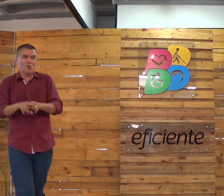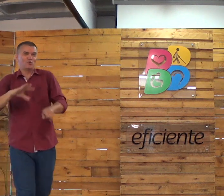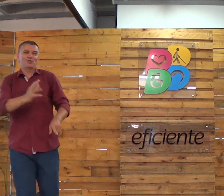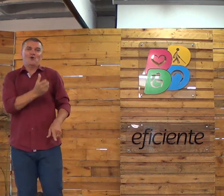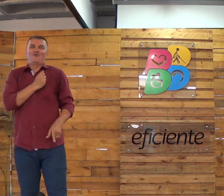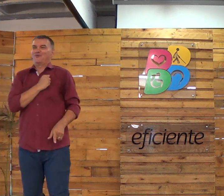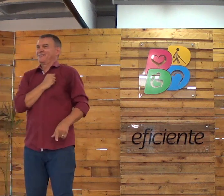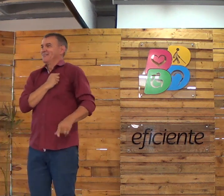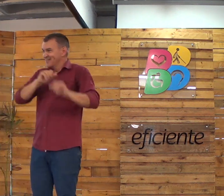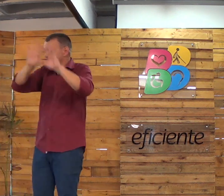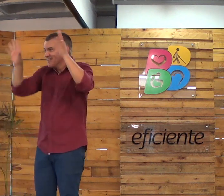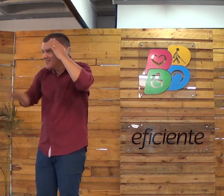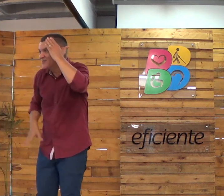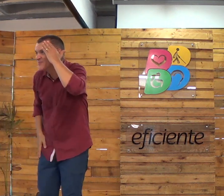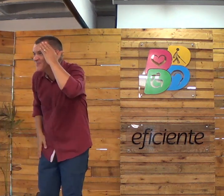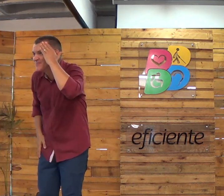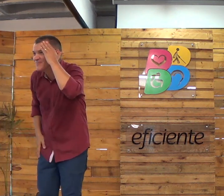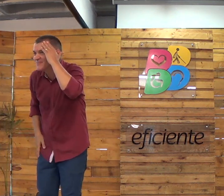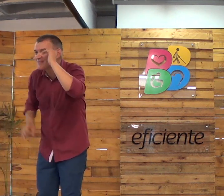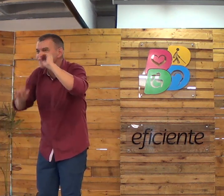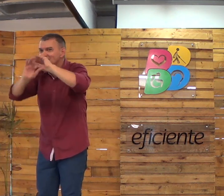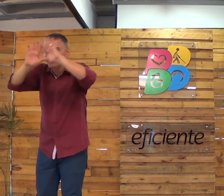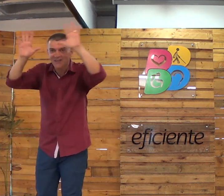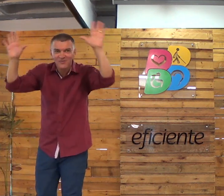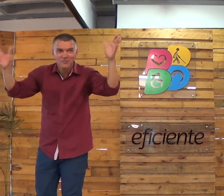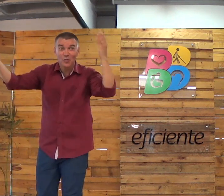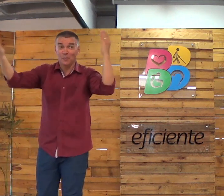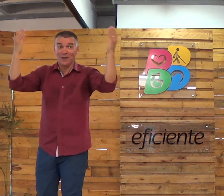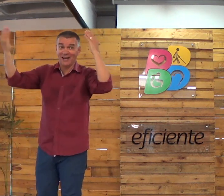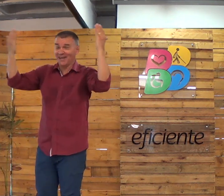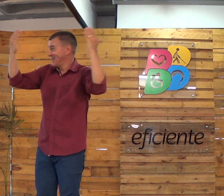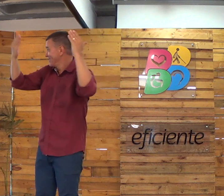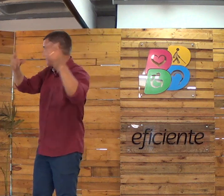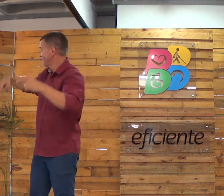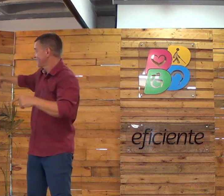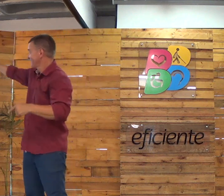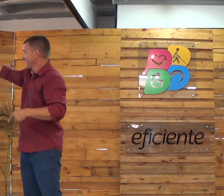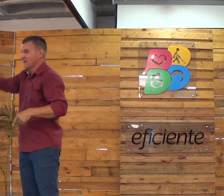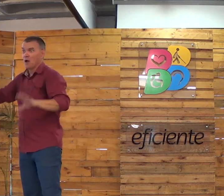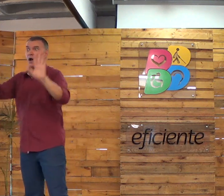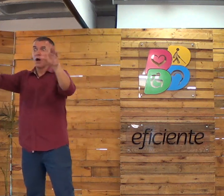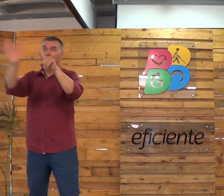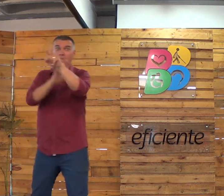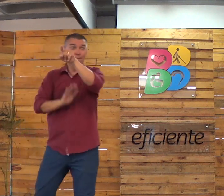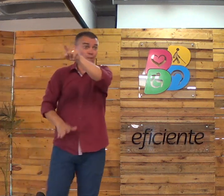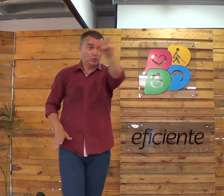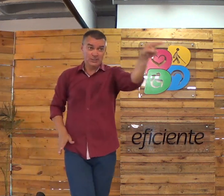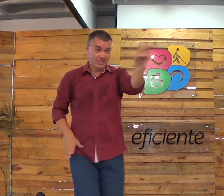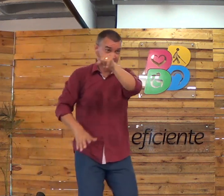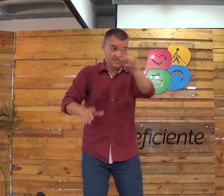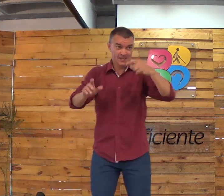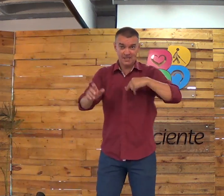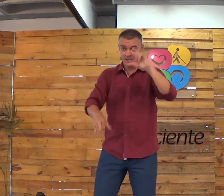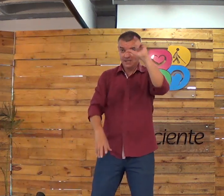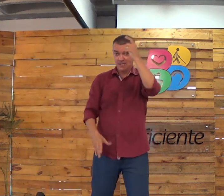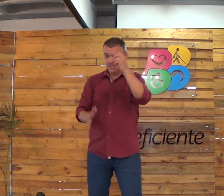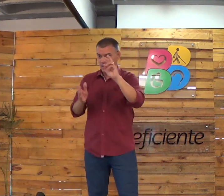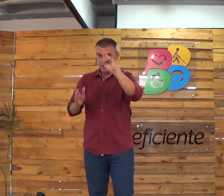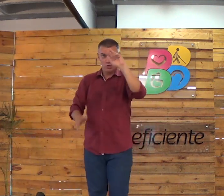em 1960. Mas quando a pessoa foi salva, nasceu de novo, em 2012. É só uma comparação pra você